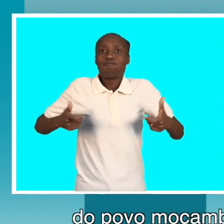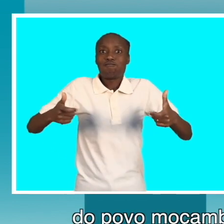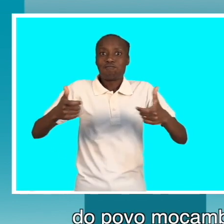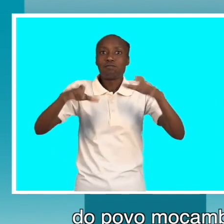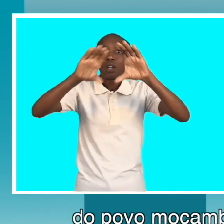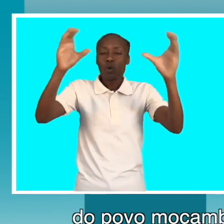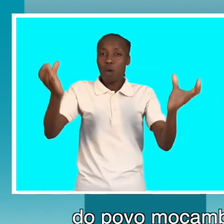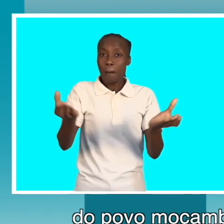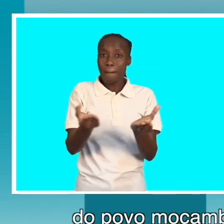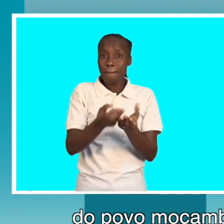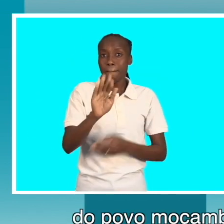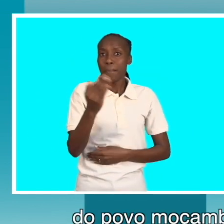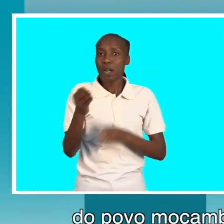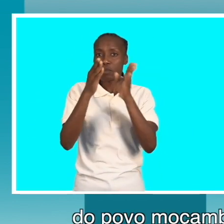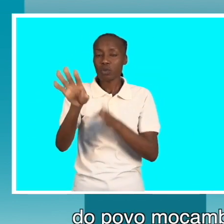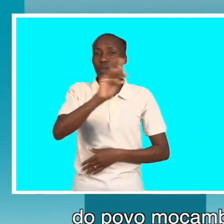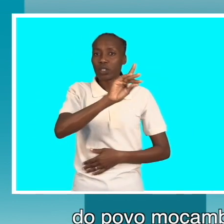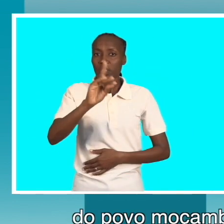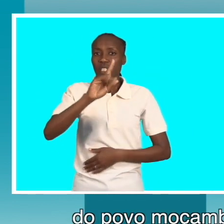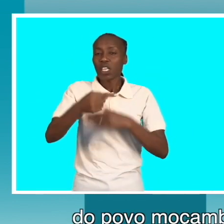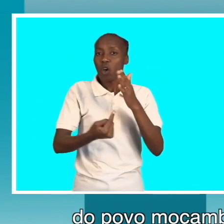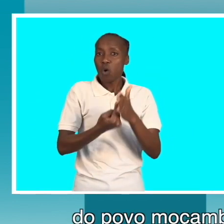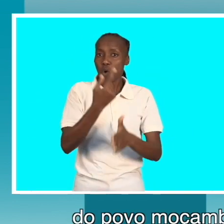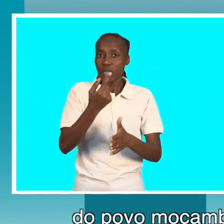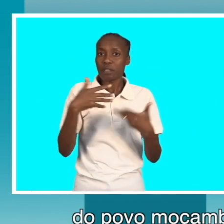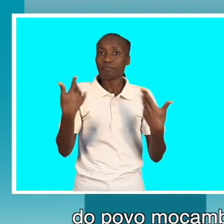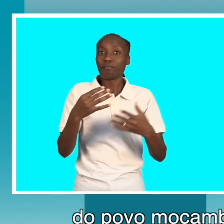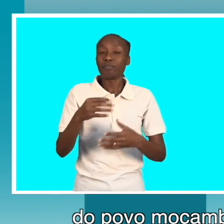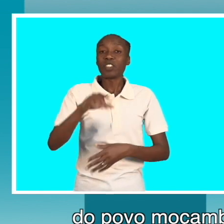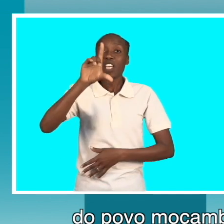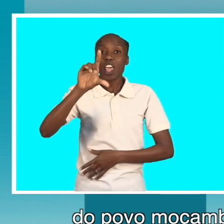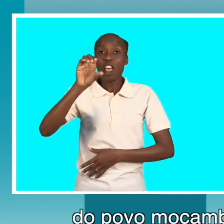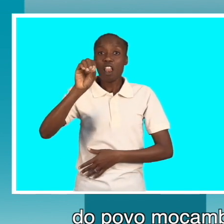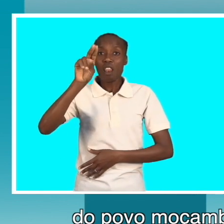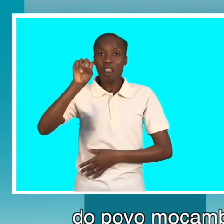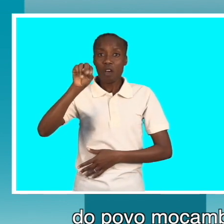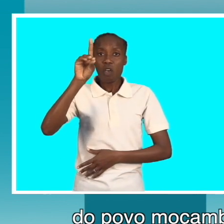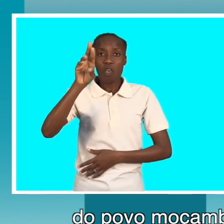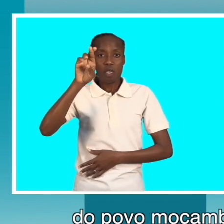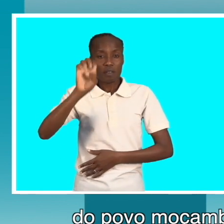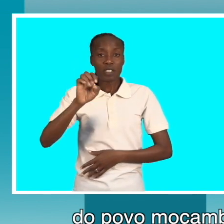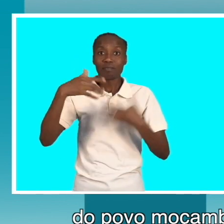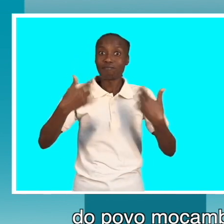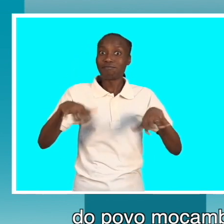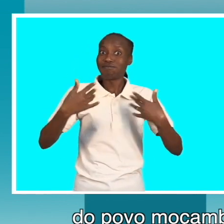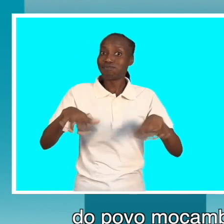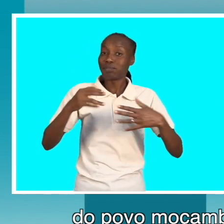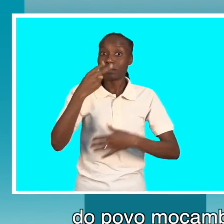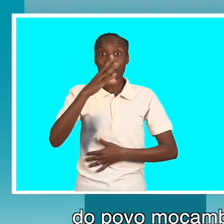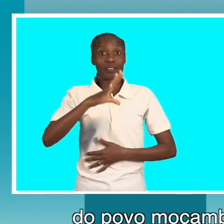durante essa seméria mundial para pessoas com deficiência que aconteceu em Londres.